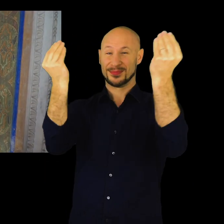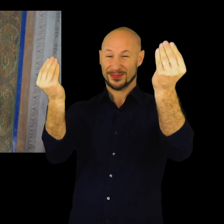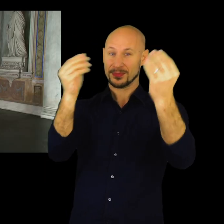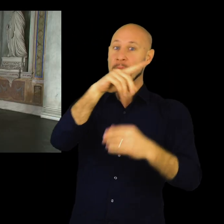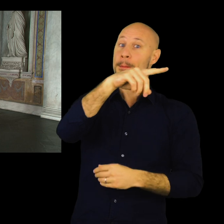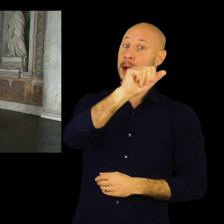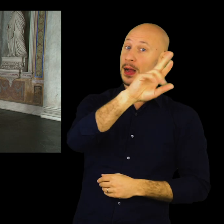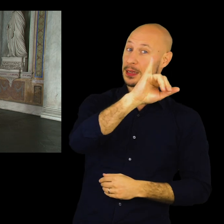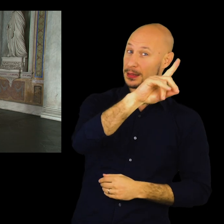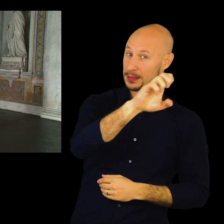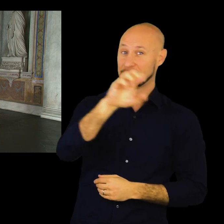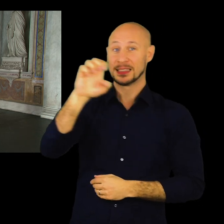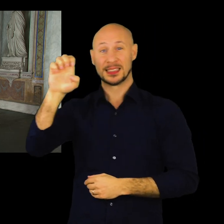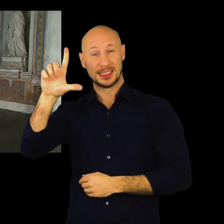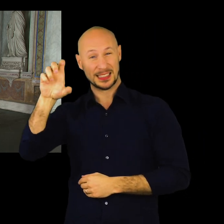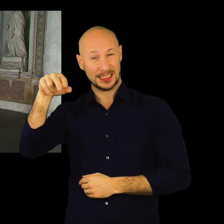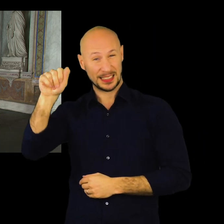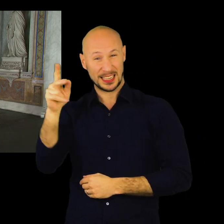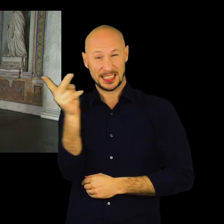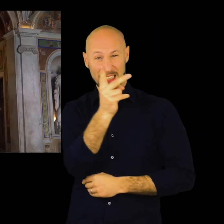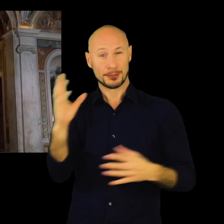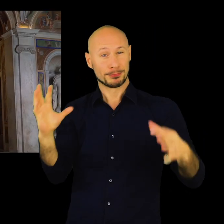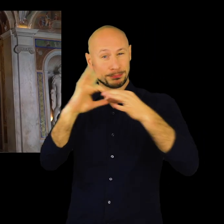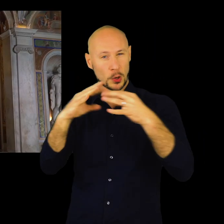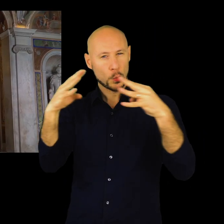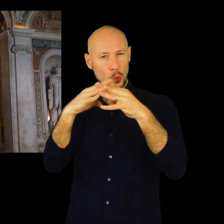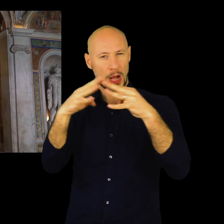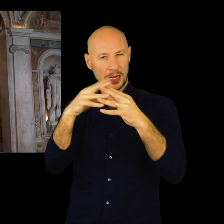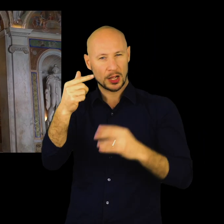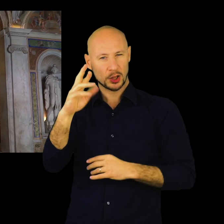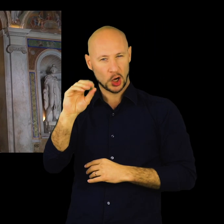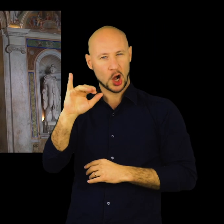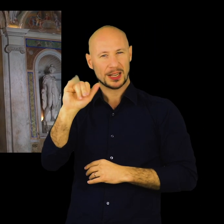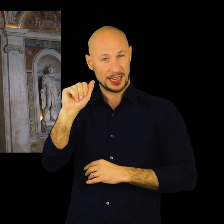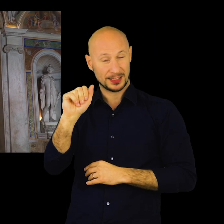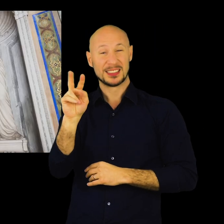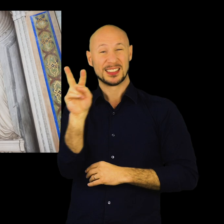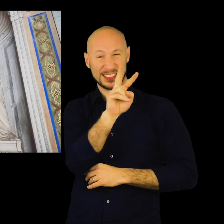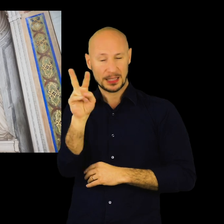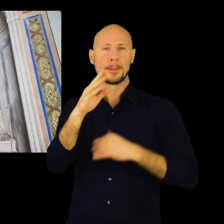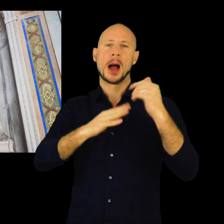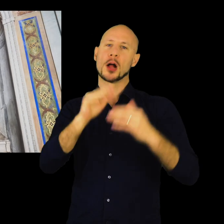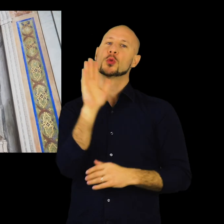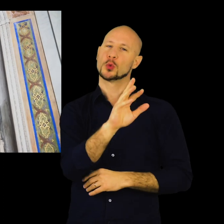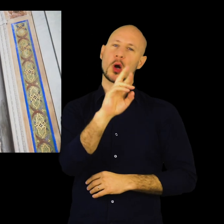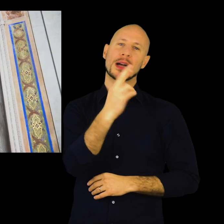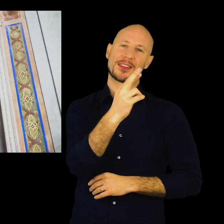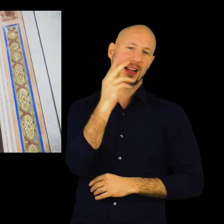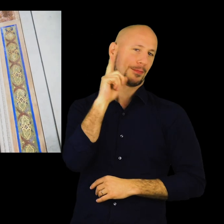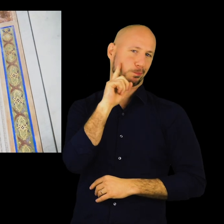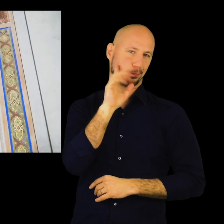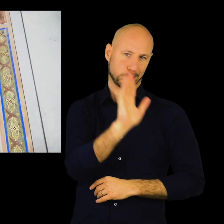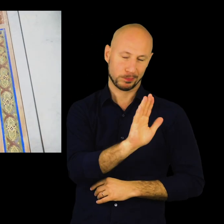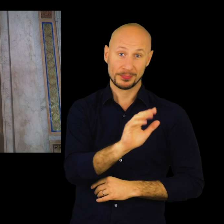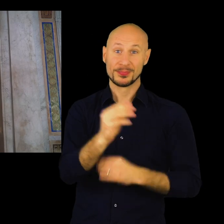di Staglieno. Sempre di Salvatore Revelli, sono le stupende statue di Elena e Paride, i protagonisti della guerra di